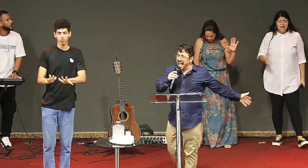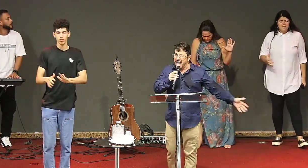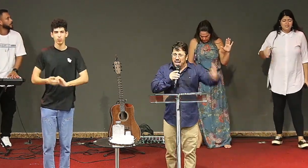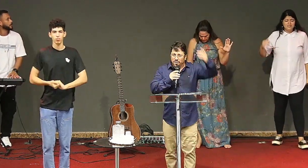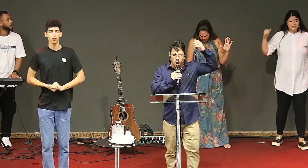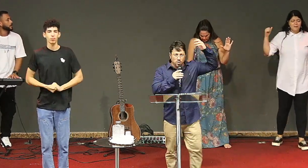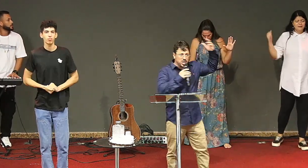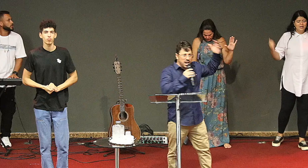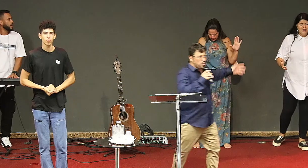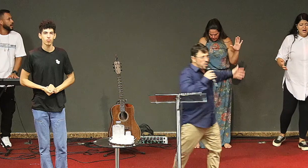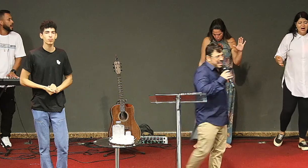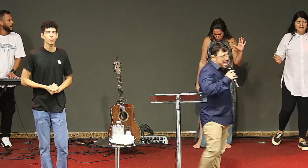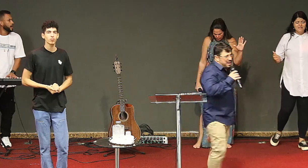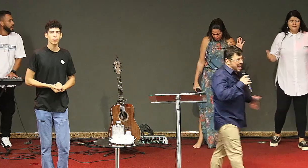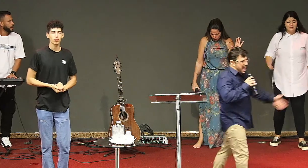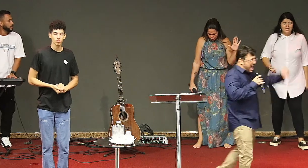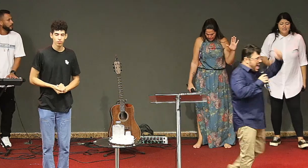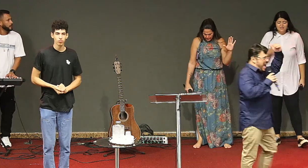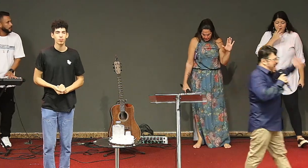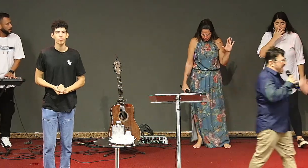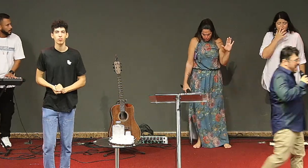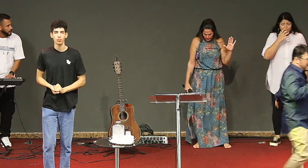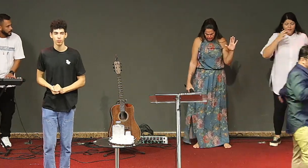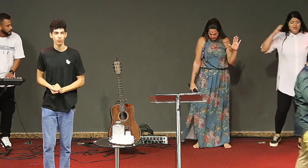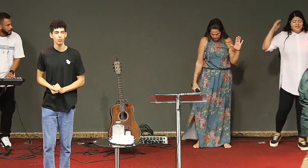está voltando a queimar